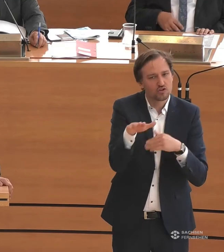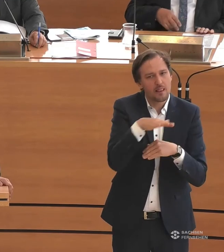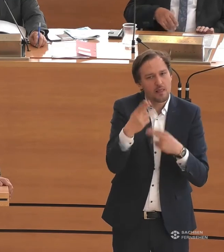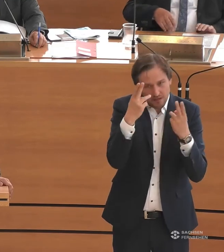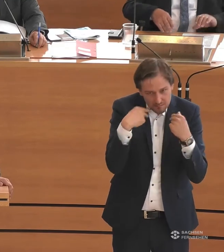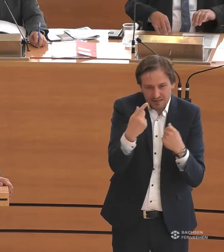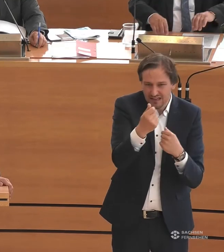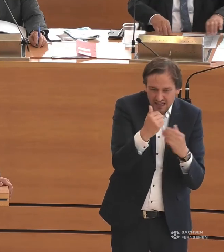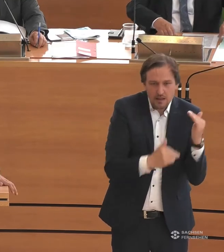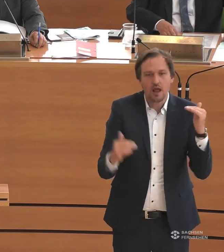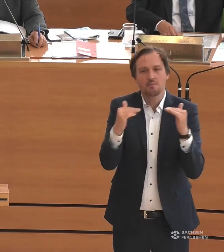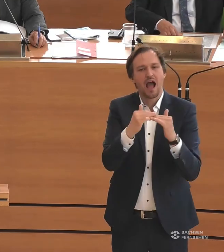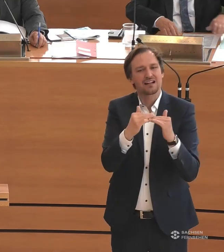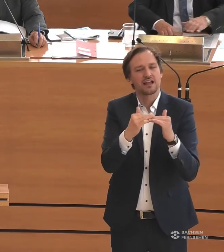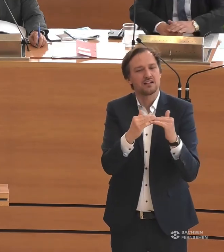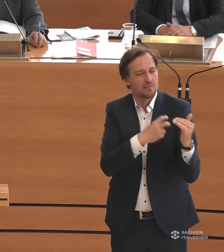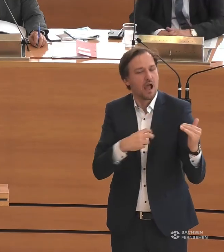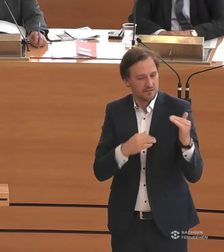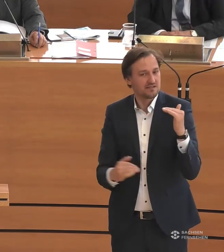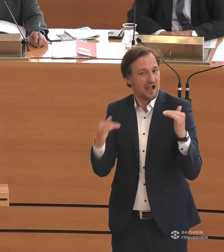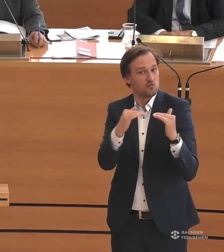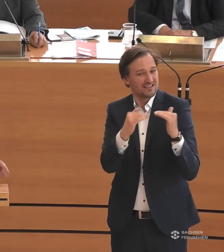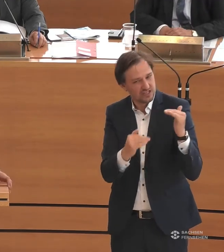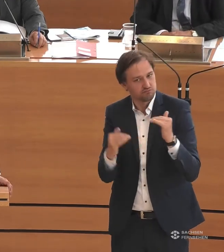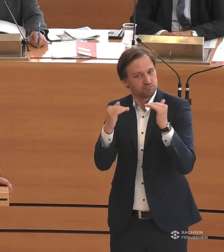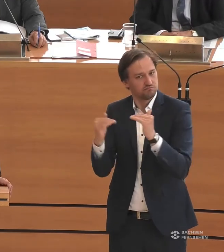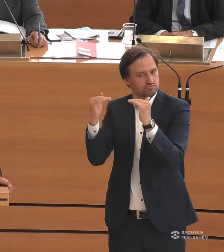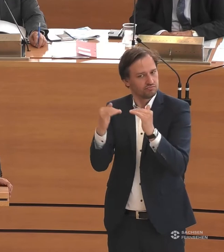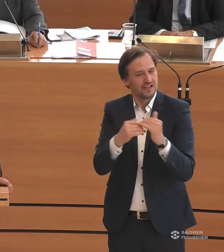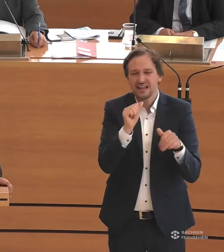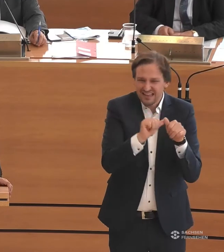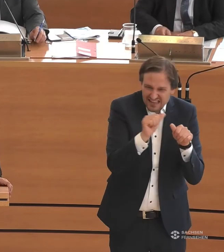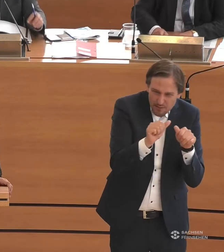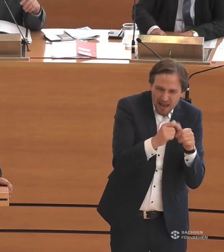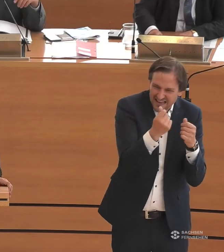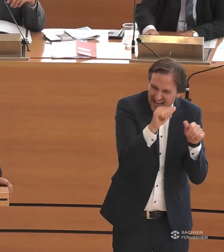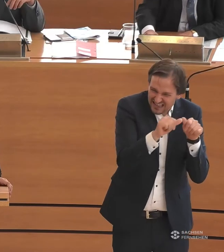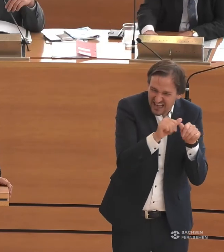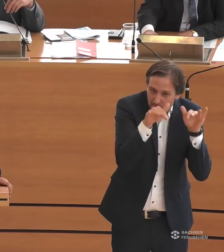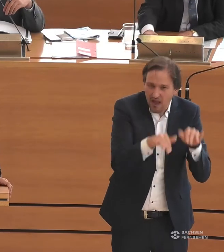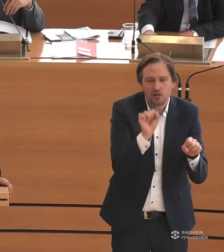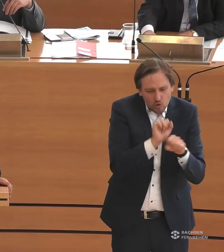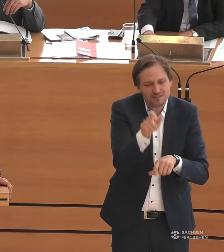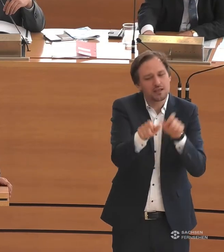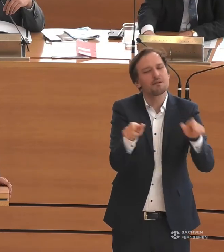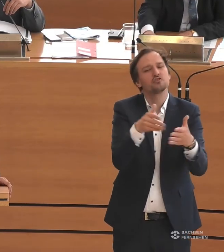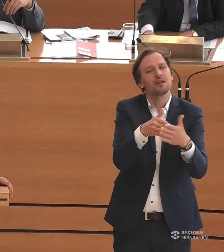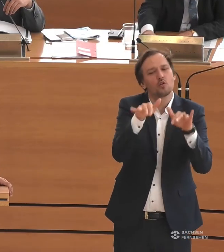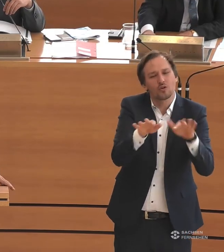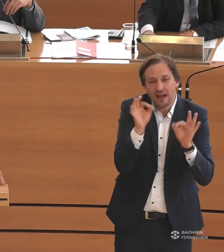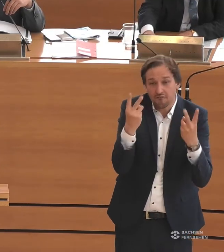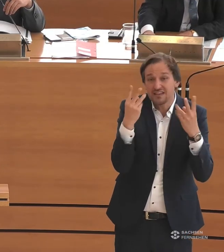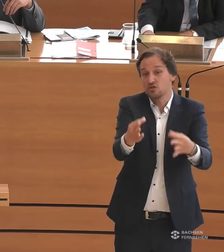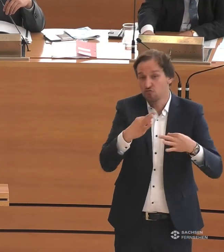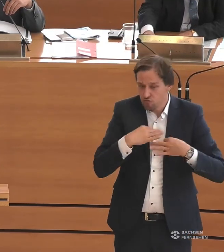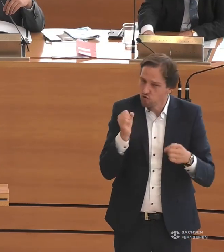Nachteilsausgleiche gezeigt, dass uns eben auch in Zeiten knapper Kassen die Belange von Menschen mit Einschränkungen und Behinderungen wichtig sind.